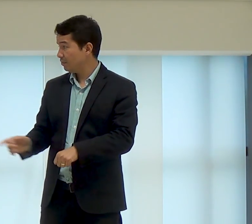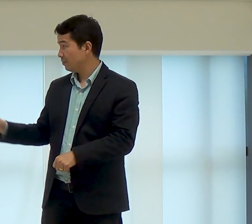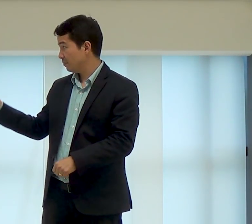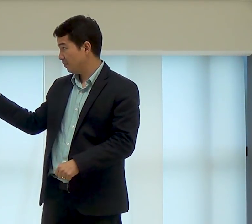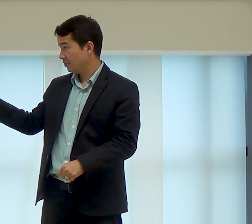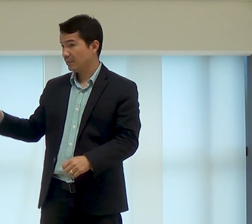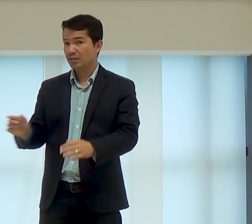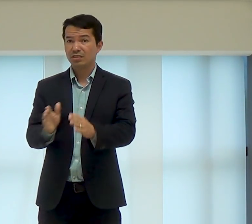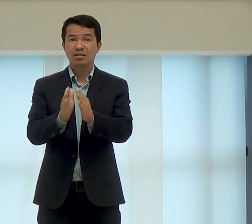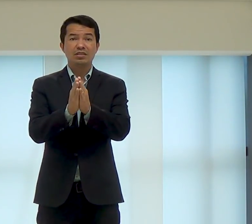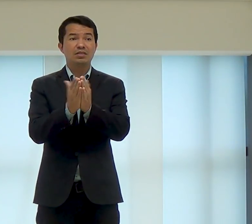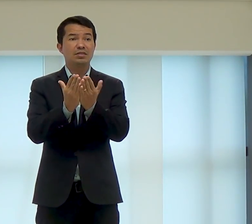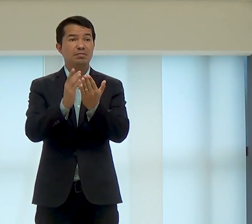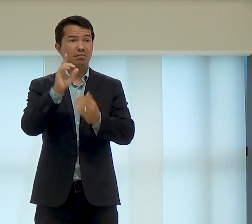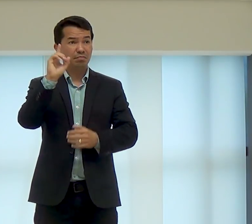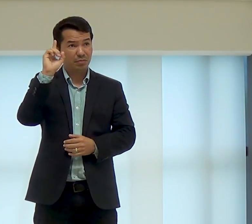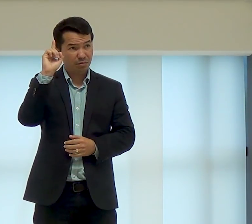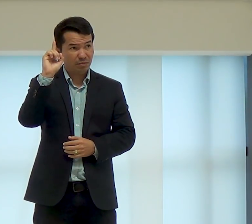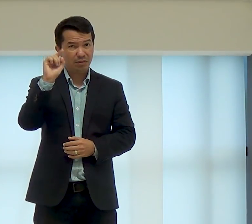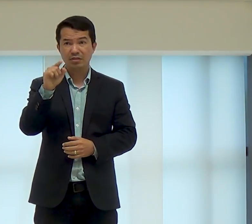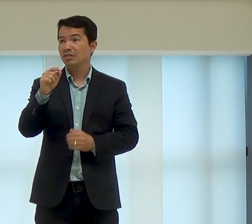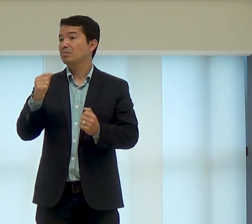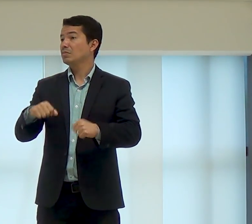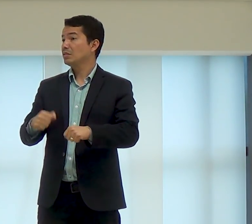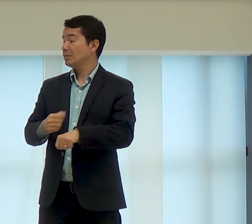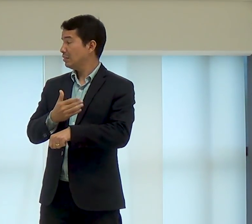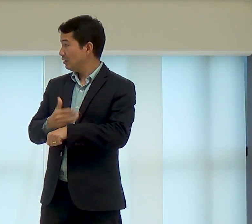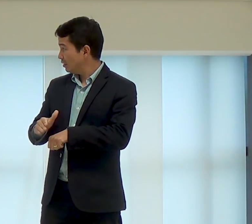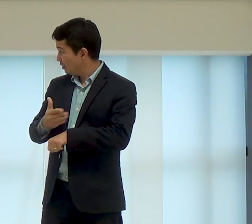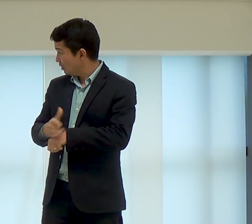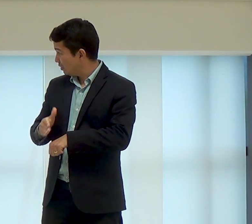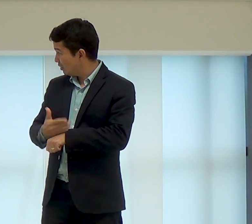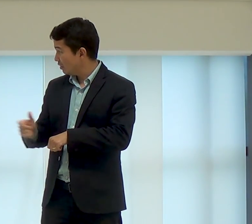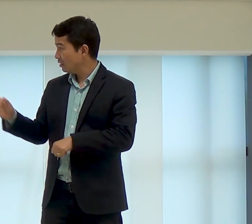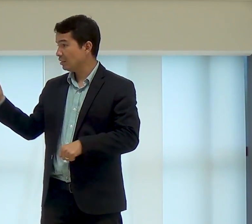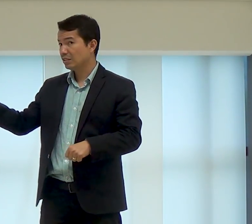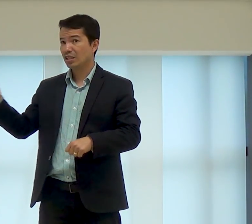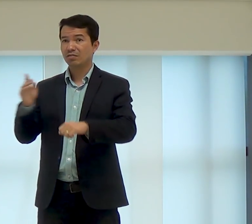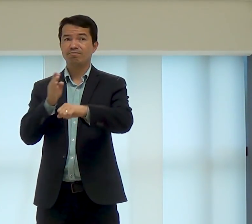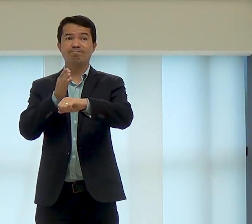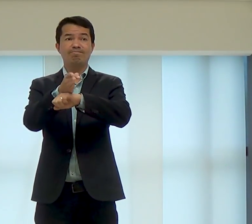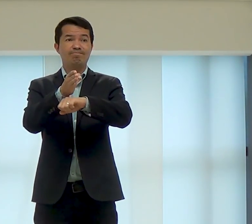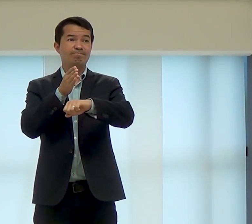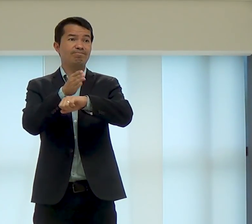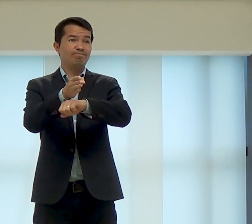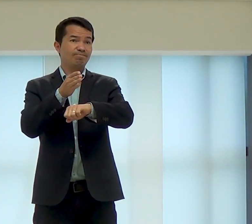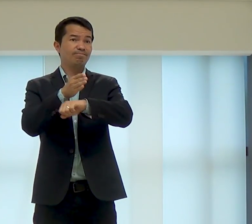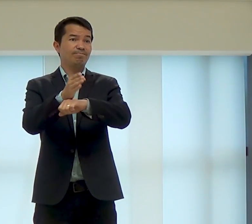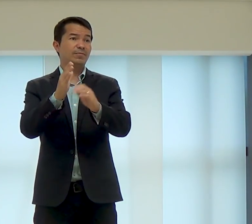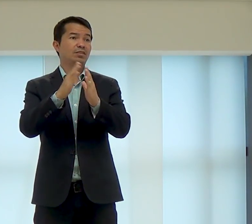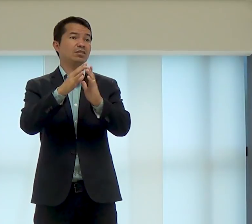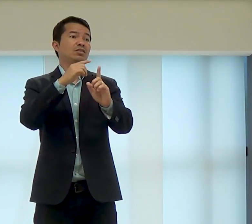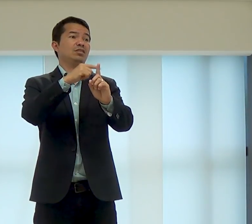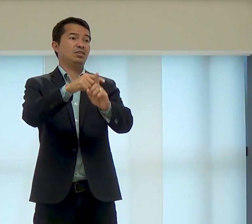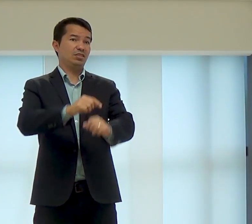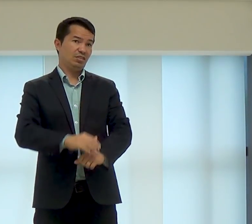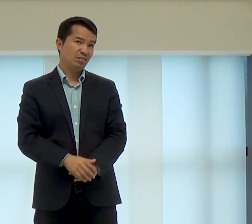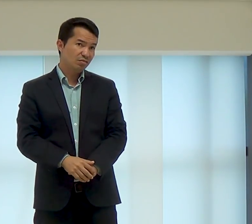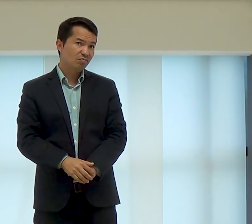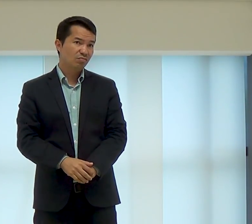também, uma prática, leitura da vida, e também, outro exercício, vira a igreja,